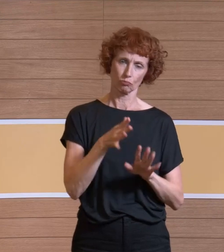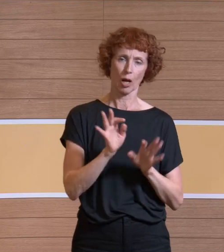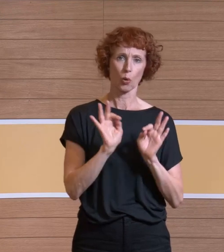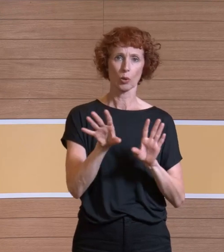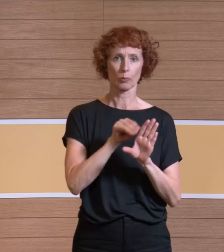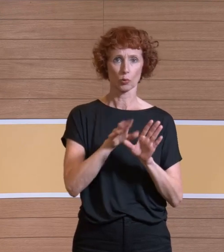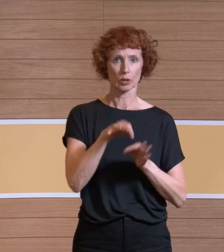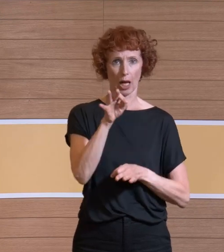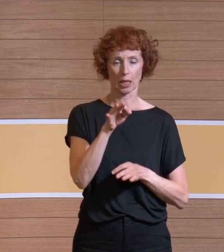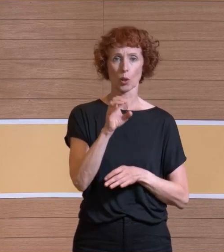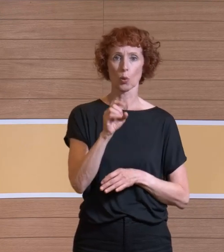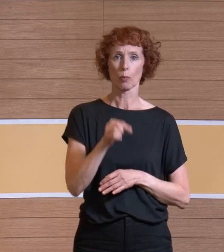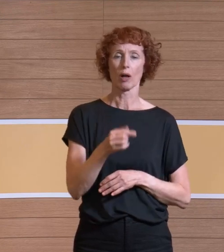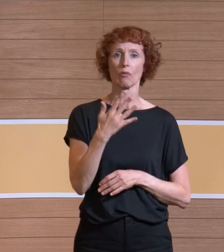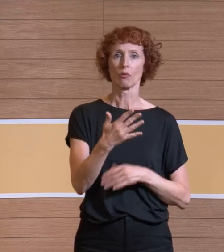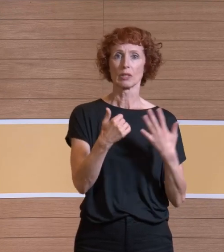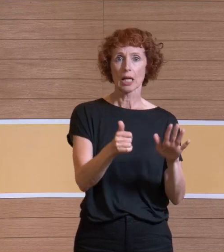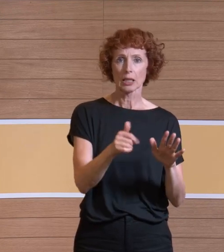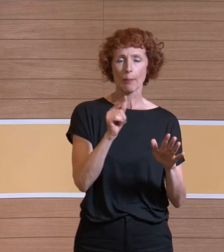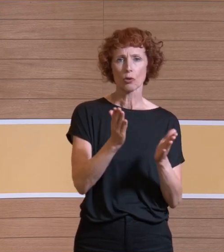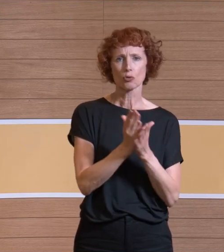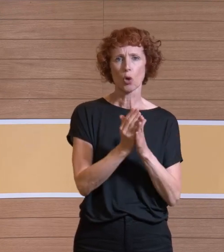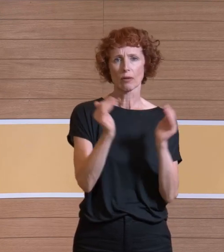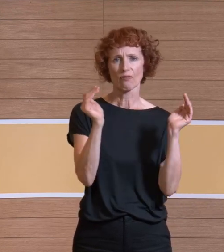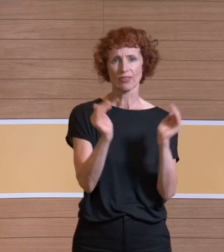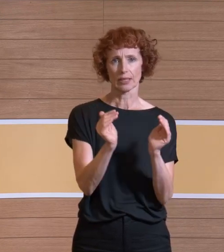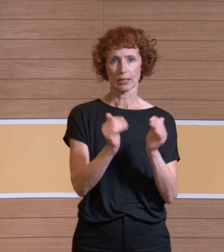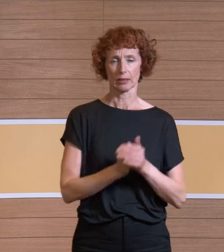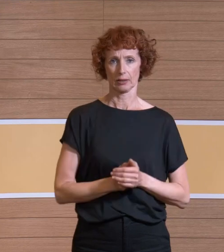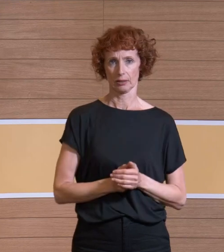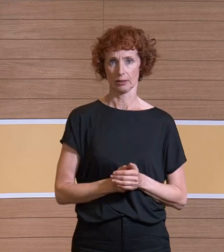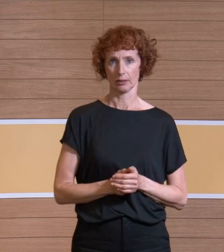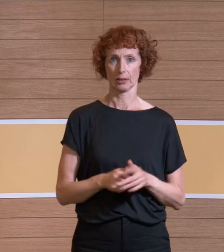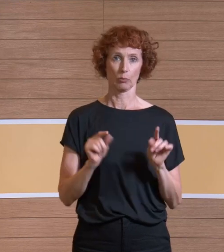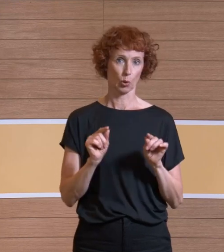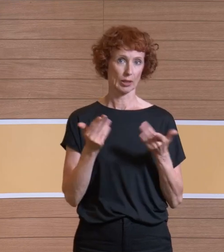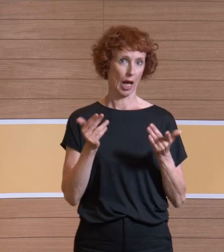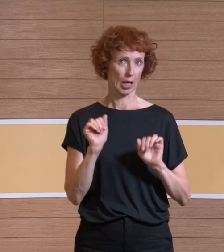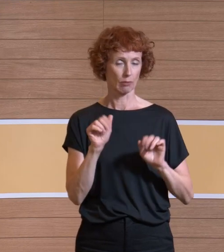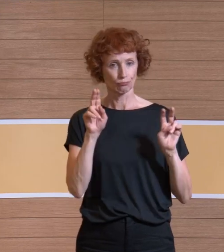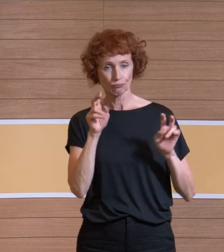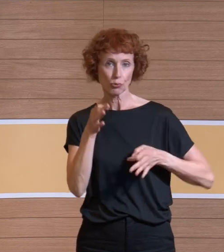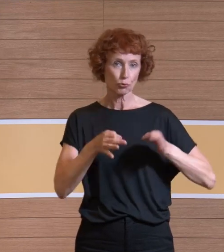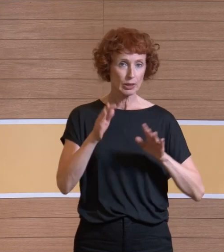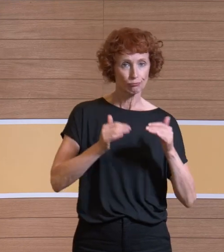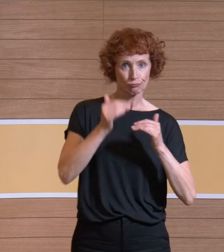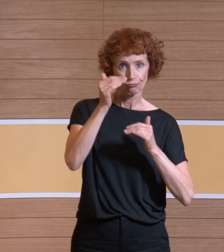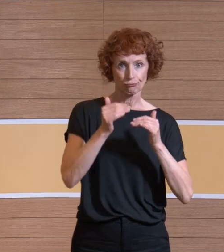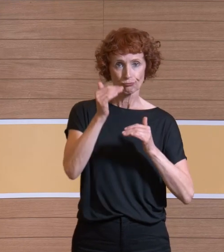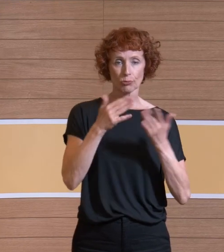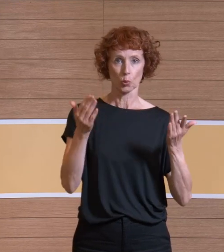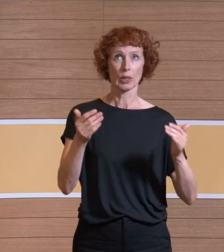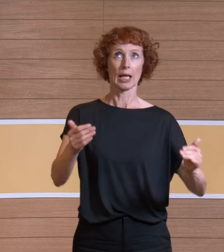Absorptionsgrad von 0,56, aber deutlich geringer. Also das heißt, man kann hier durchaus spielen mit der Konstruktion von so einer